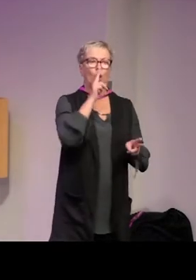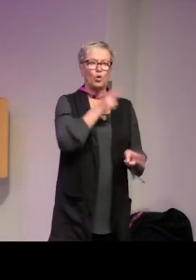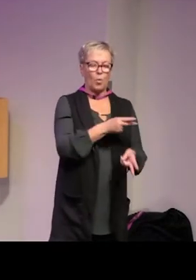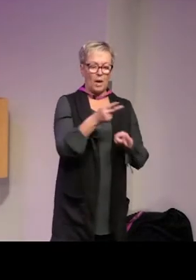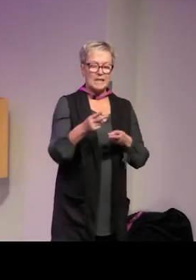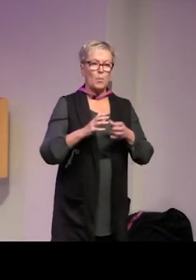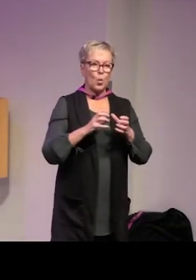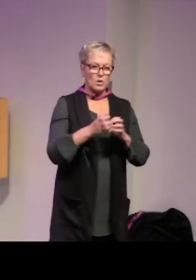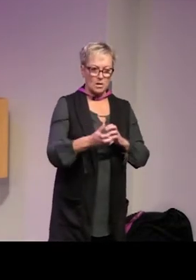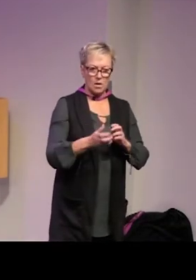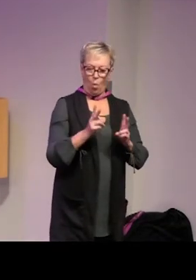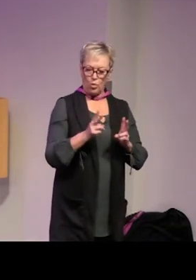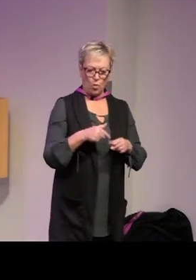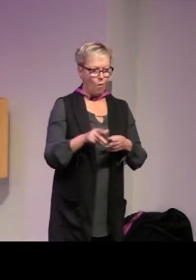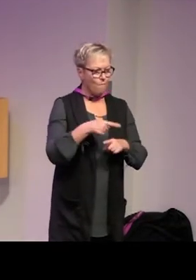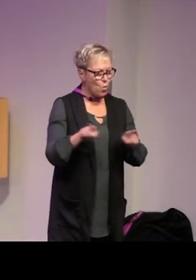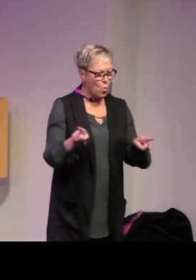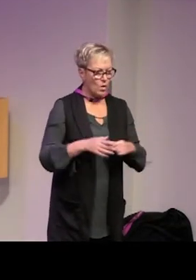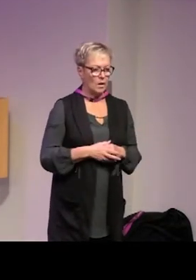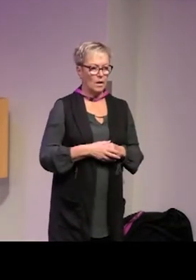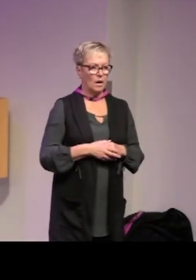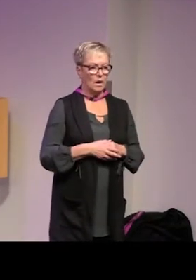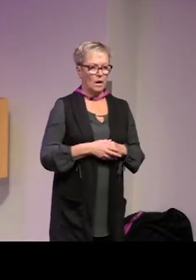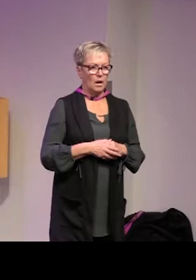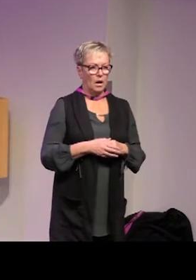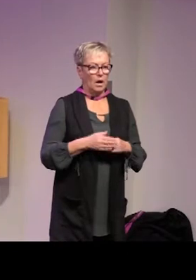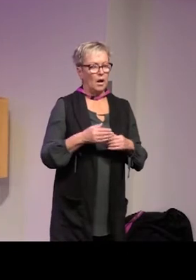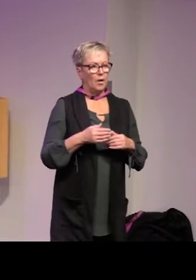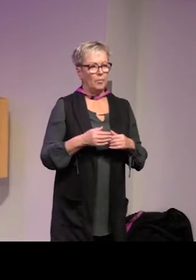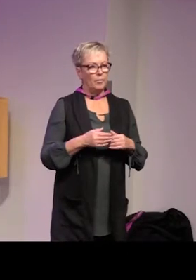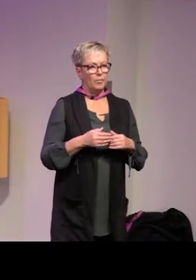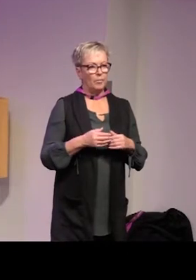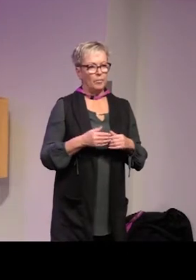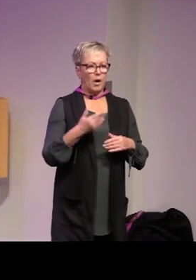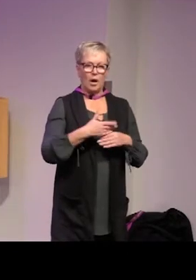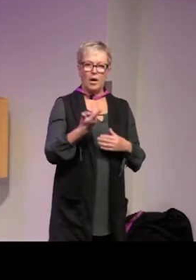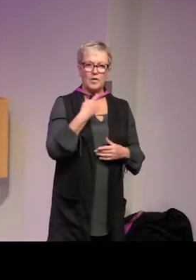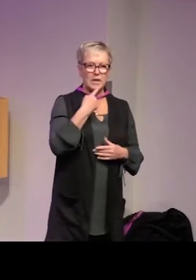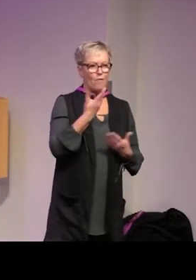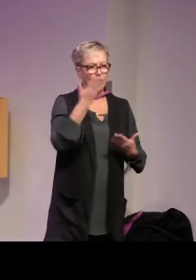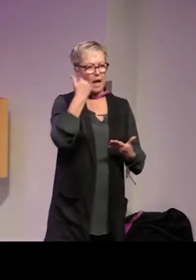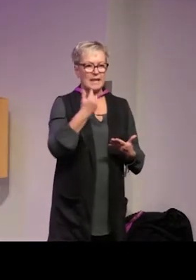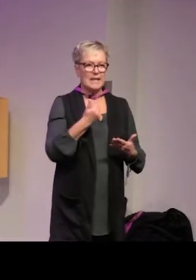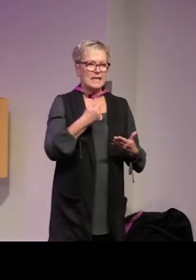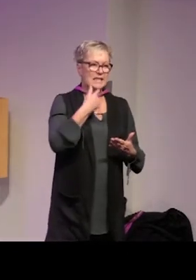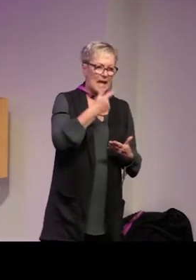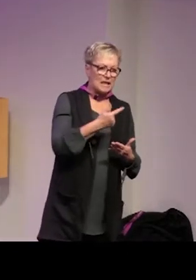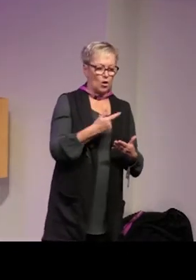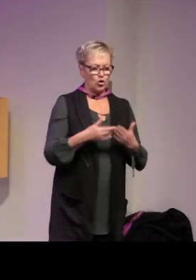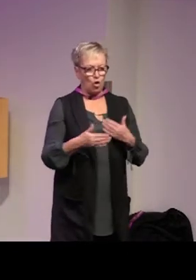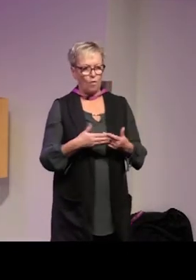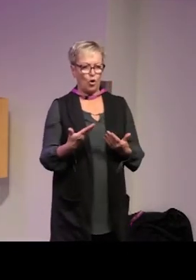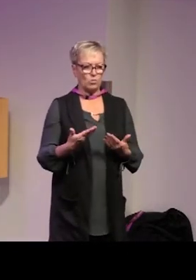att normaliseringsprocessen också går ganska fort att ramarna för vad som kan sägas och